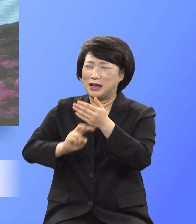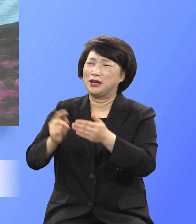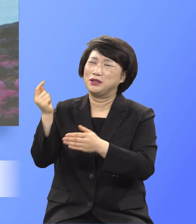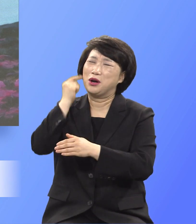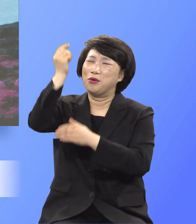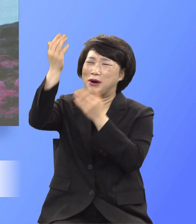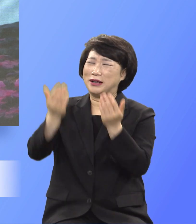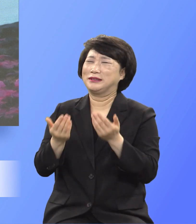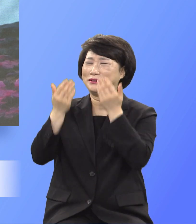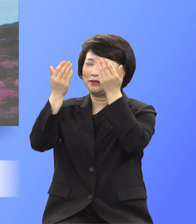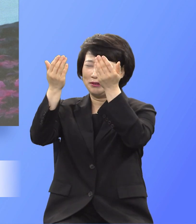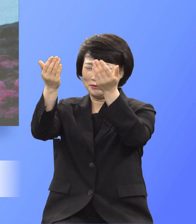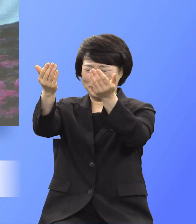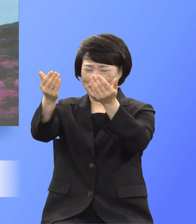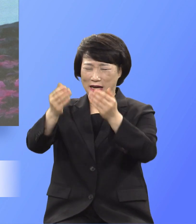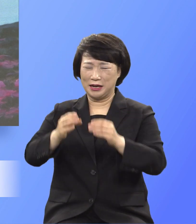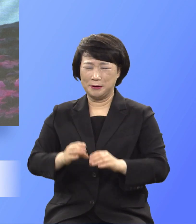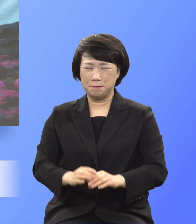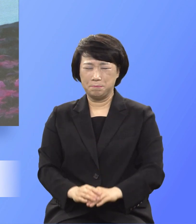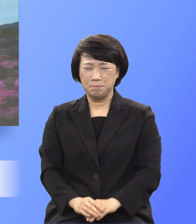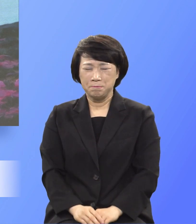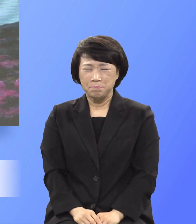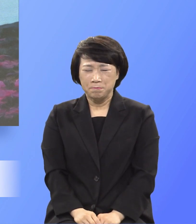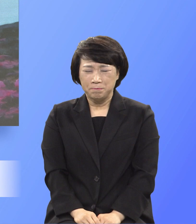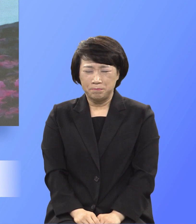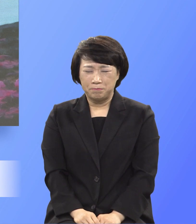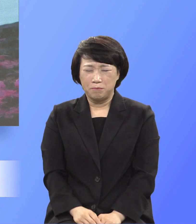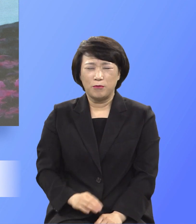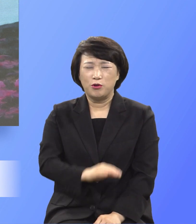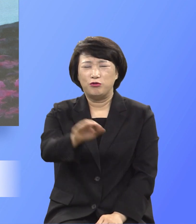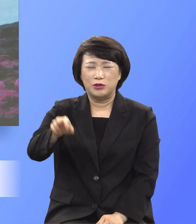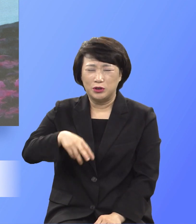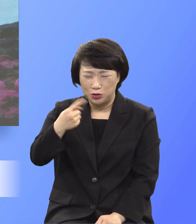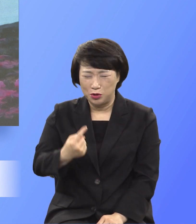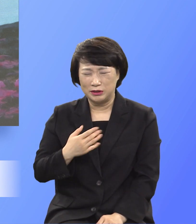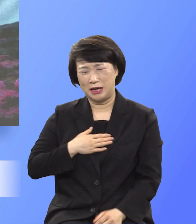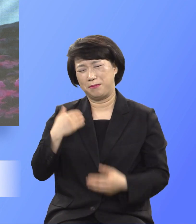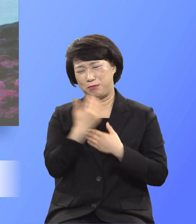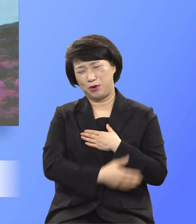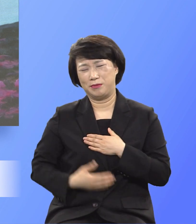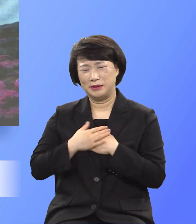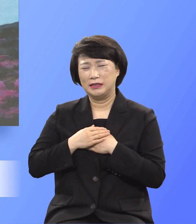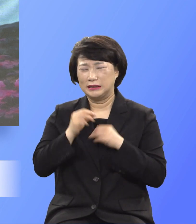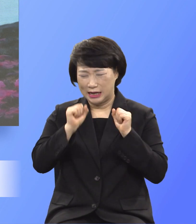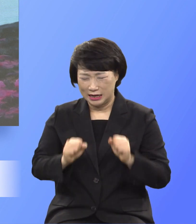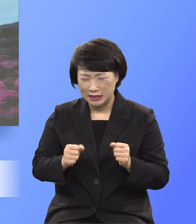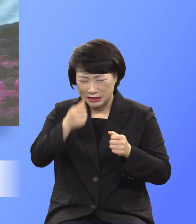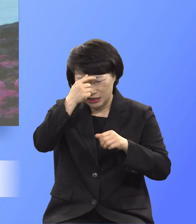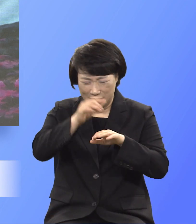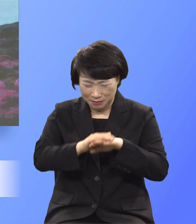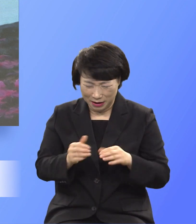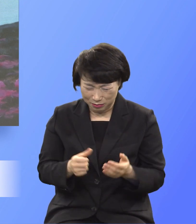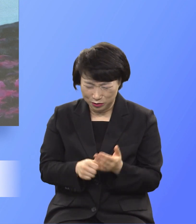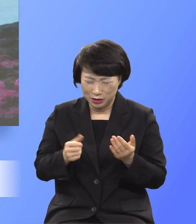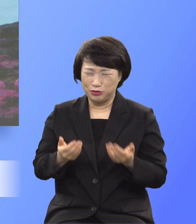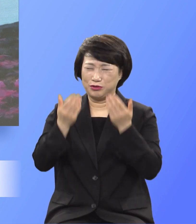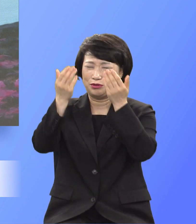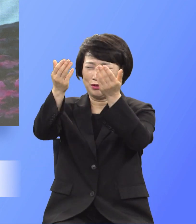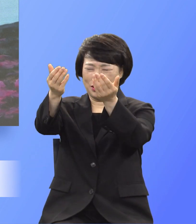영광을 올려드립니다 우리로 나의 몸을 산 제사로 주님께 드려 죽기까지